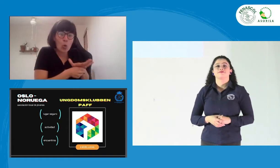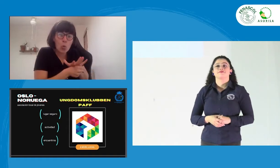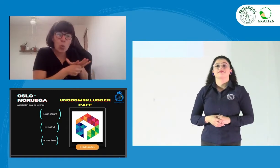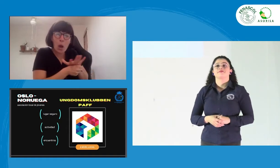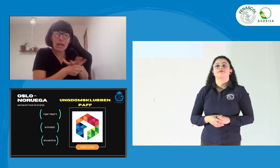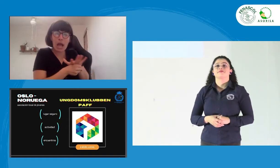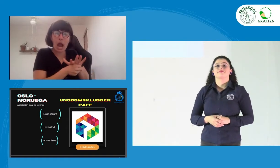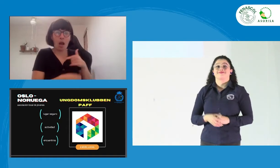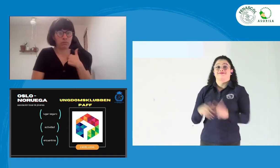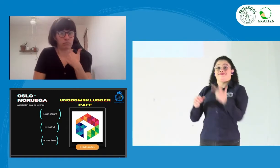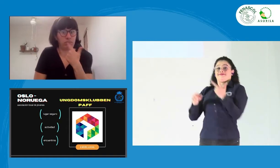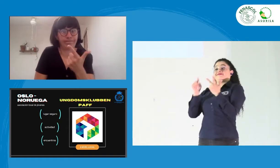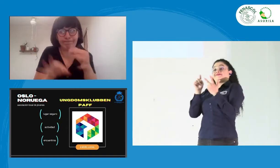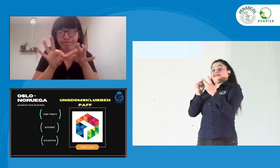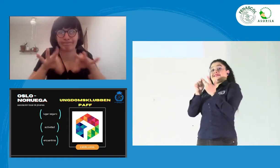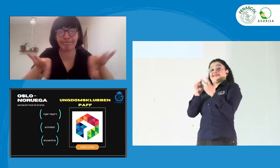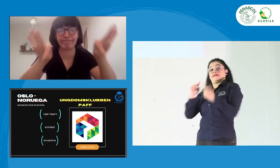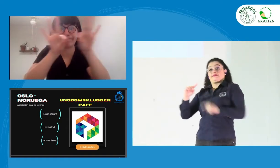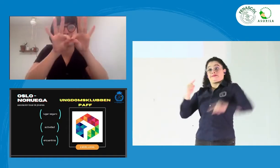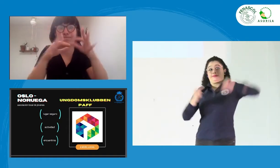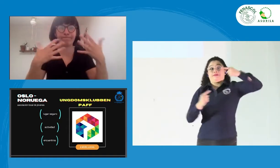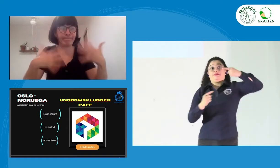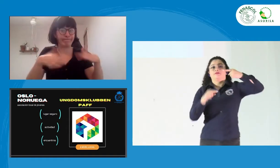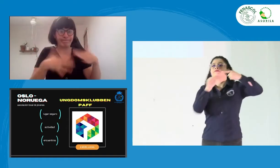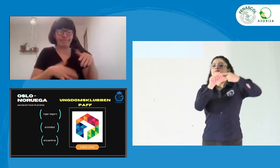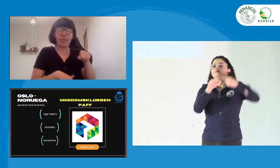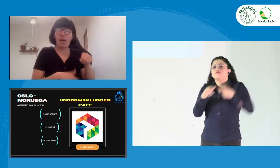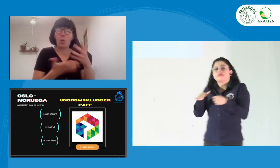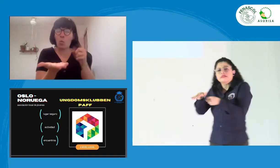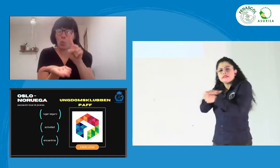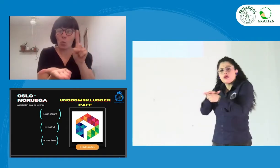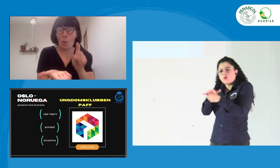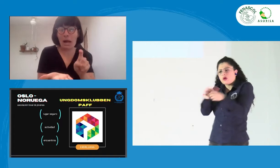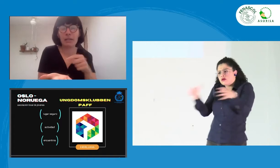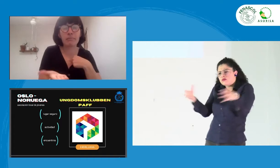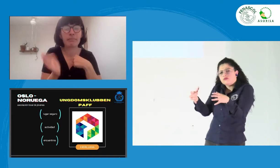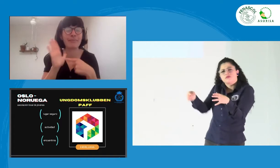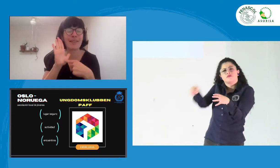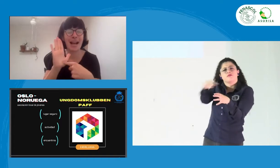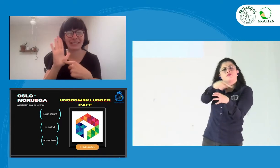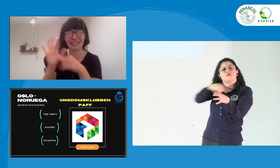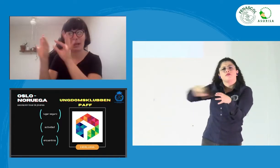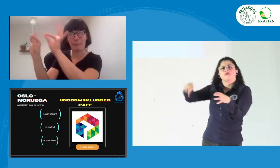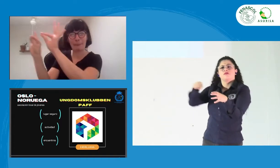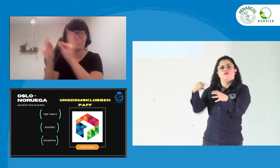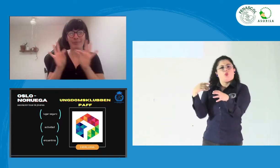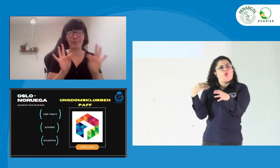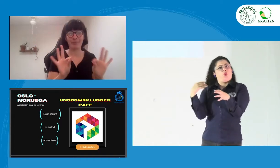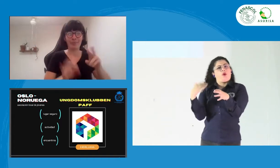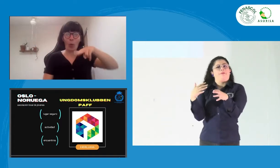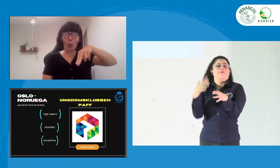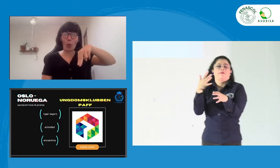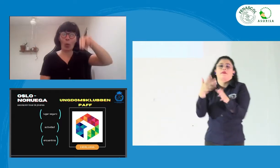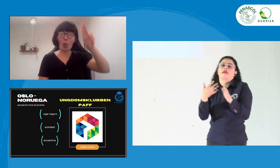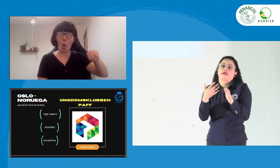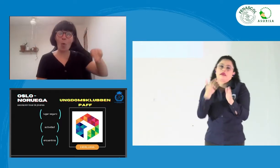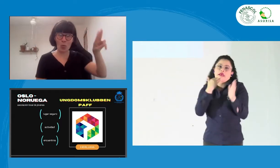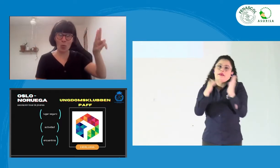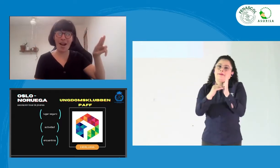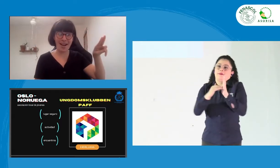La primera, el primer ejemplo, es una situación sumamente importante que nosotros vimos y de la cual, pues quiero dejar